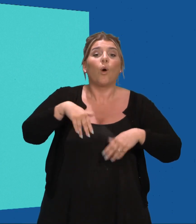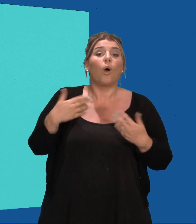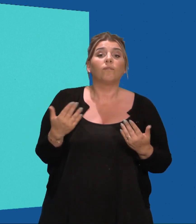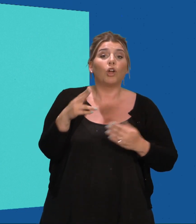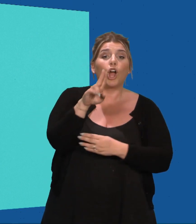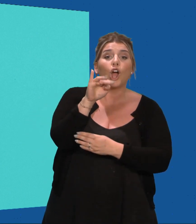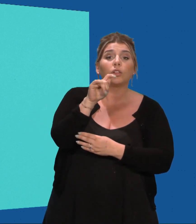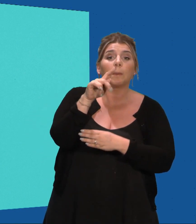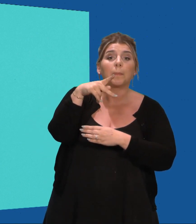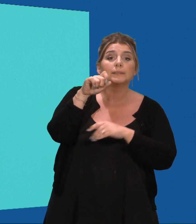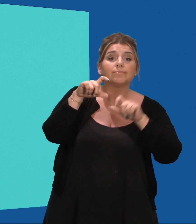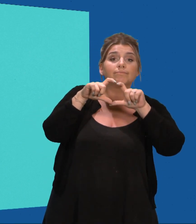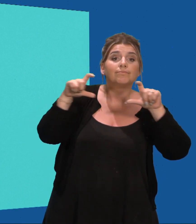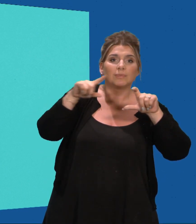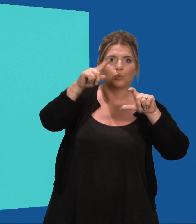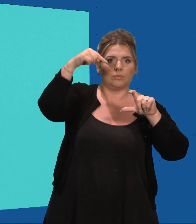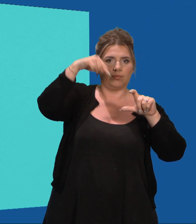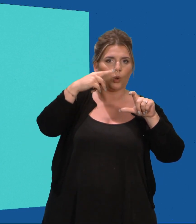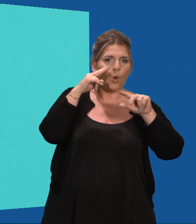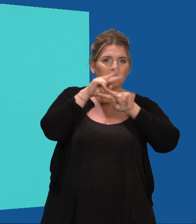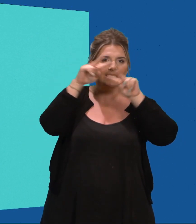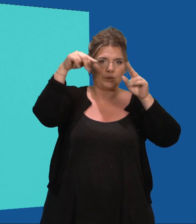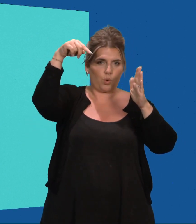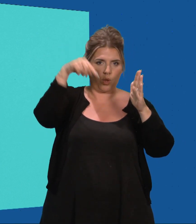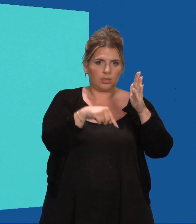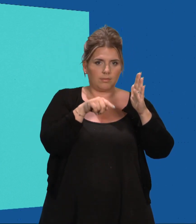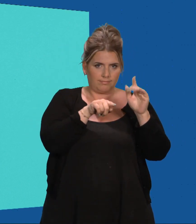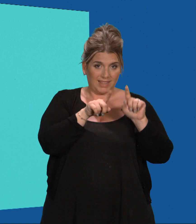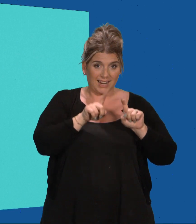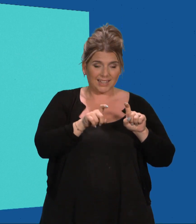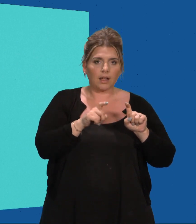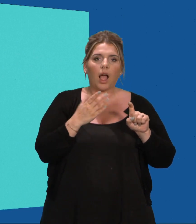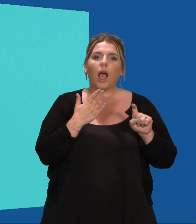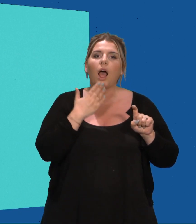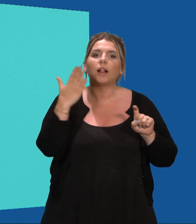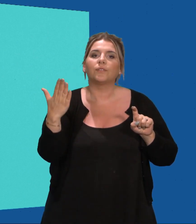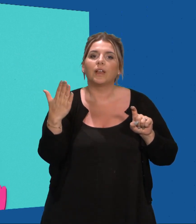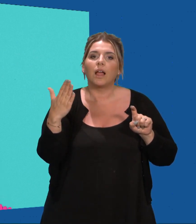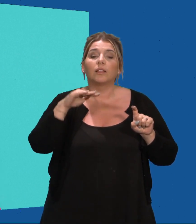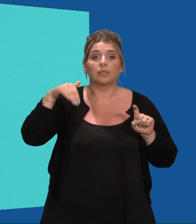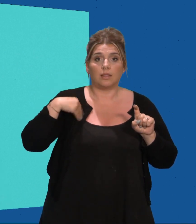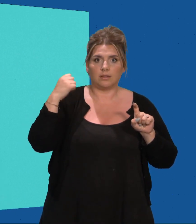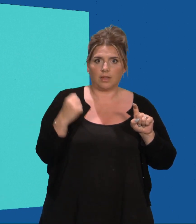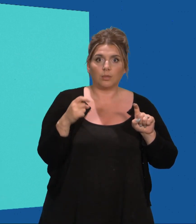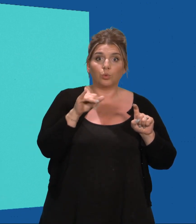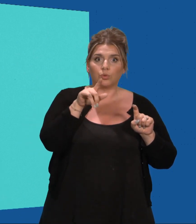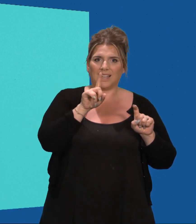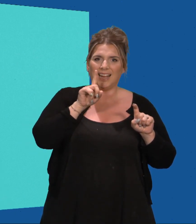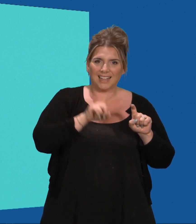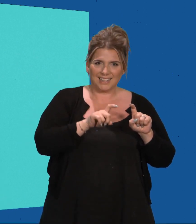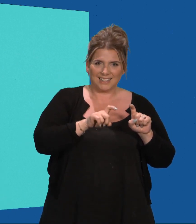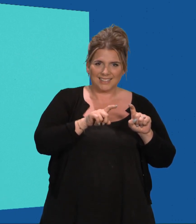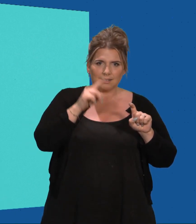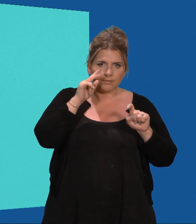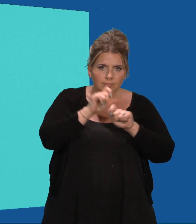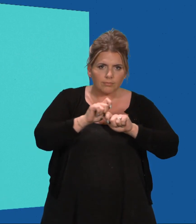Tik dan onderaan op Overzicht. Tik vervolgens op Aanvragen. Je kan hier nieuwe aanvragen